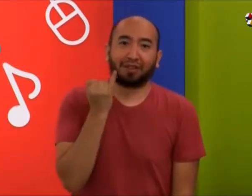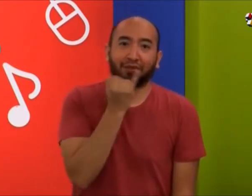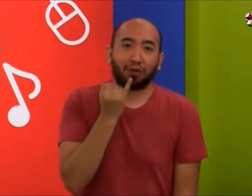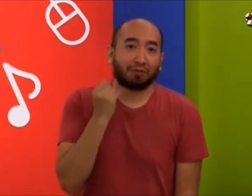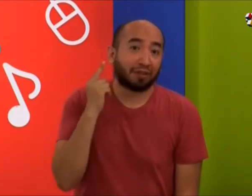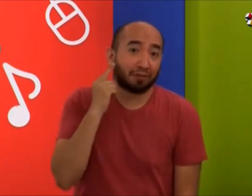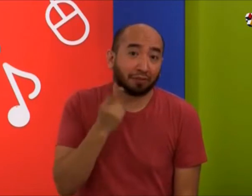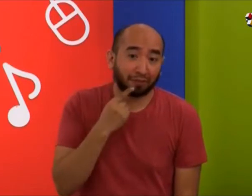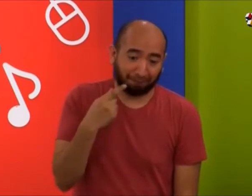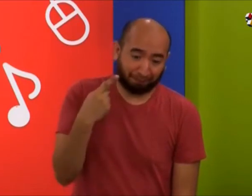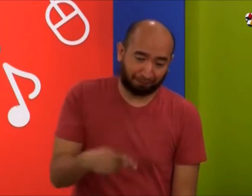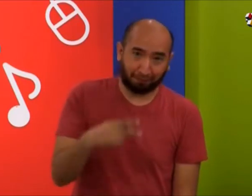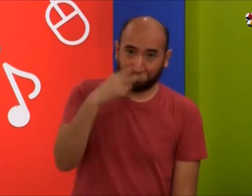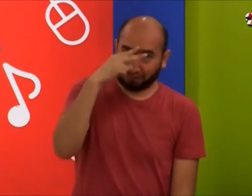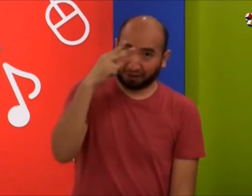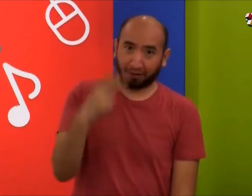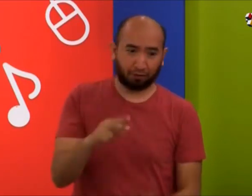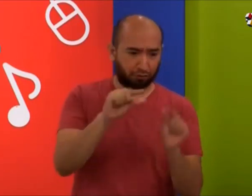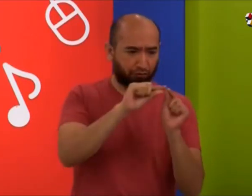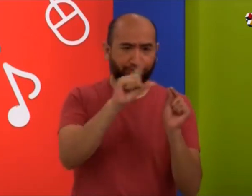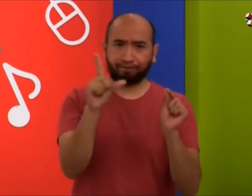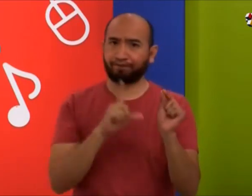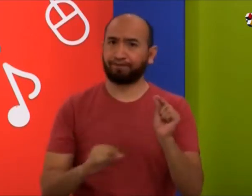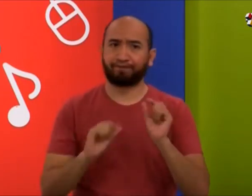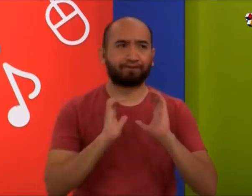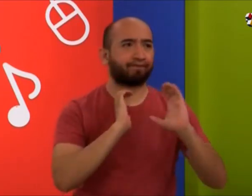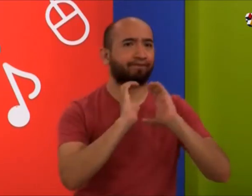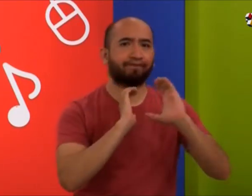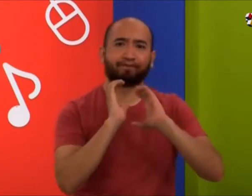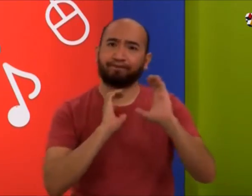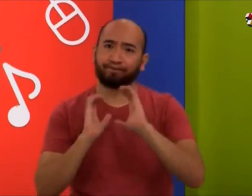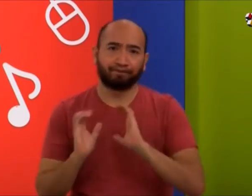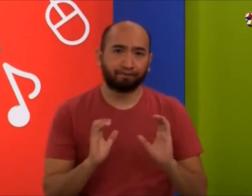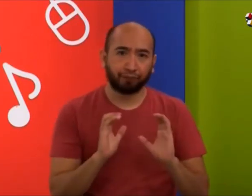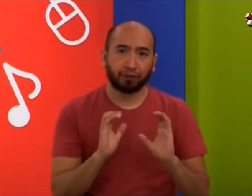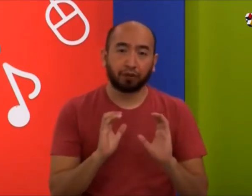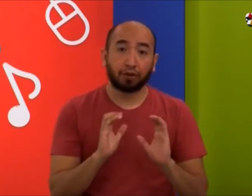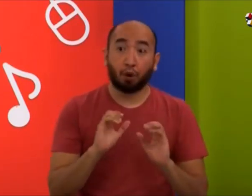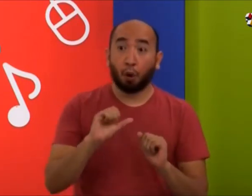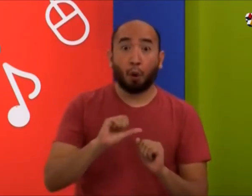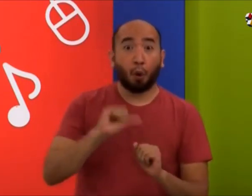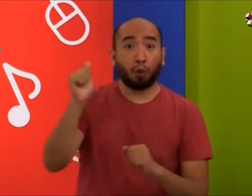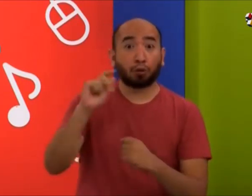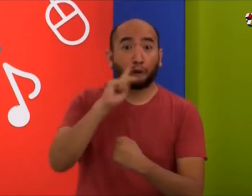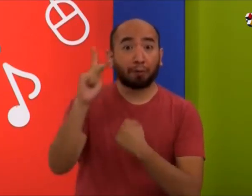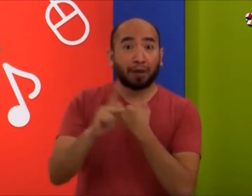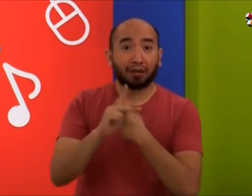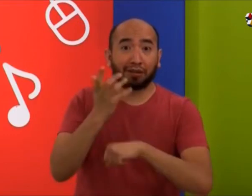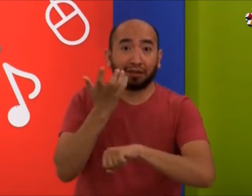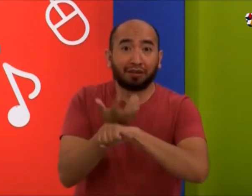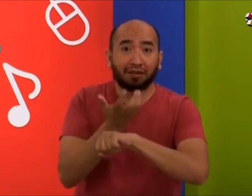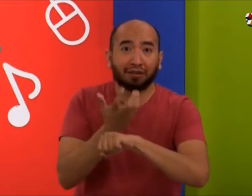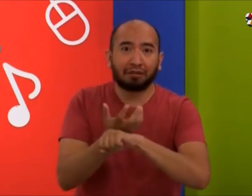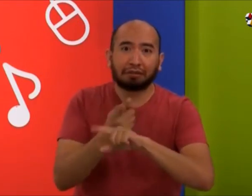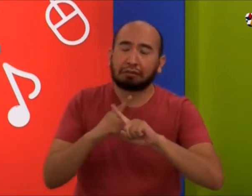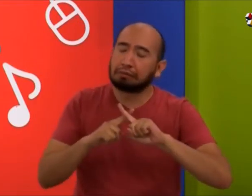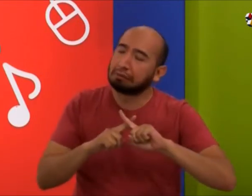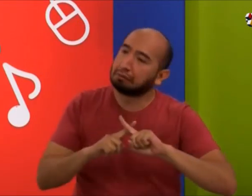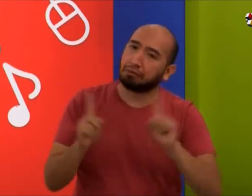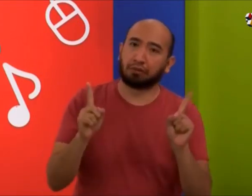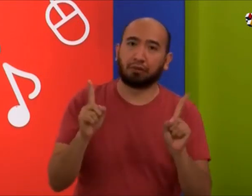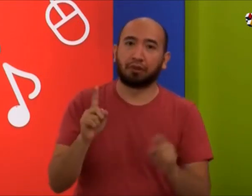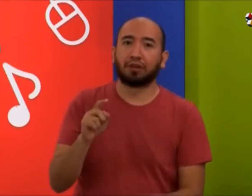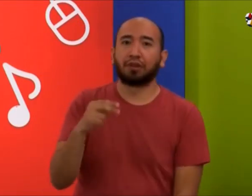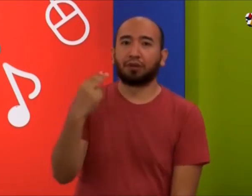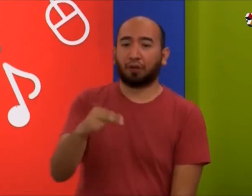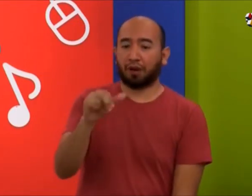Y ese es mi idioma. Nuestro idioma de los sordos aquí en México, en la República Mexicana. Y es como nos comunicamos. En otro país, por ejemplo,